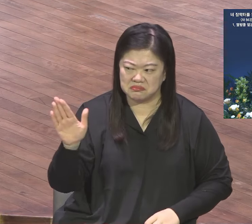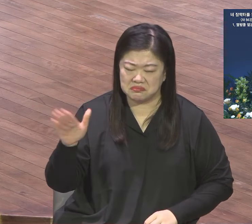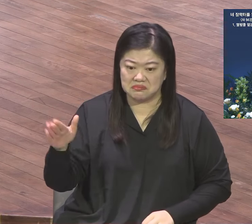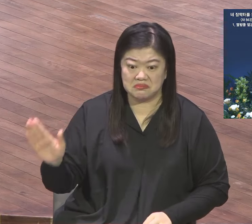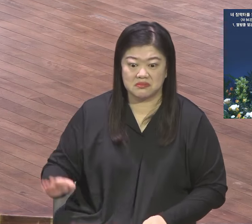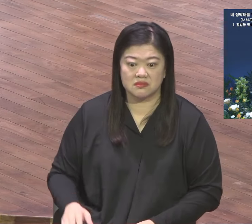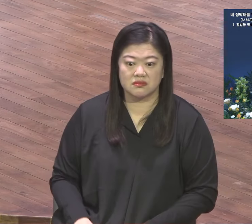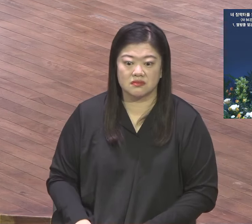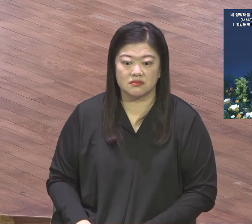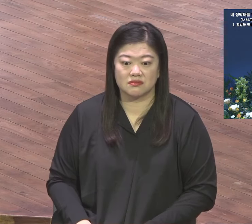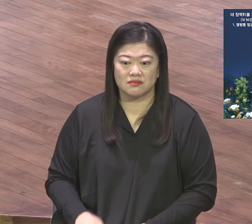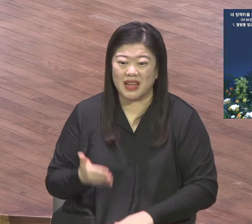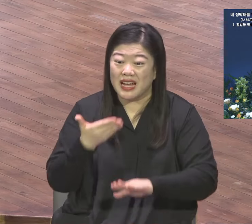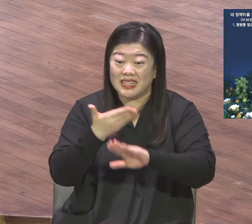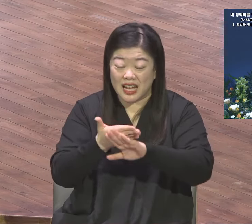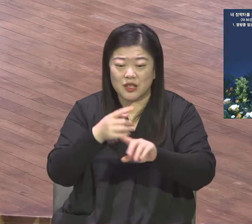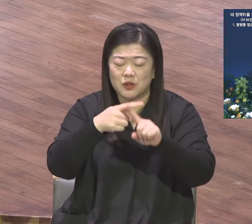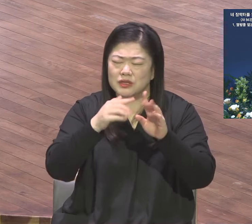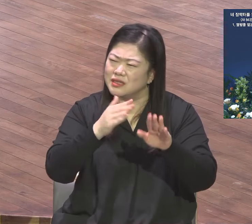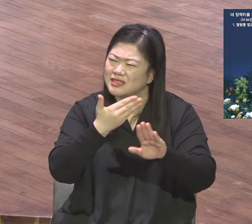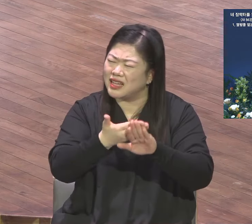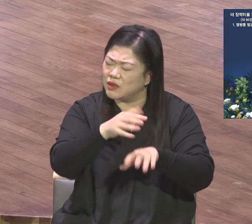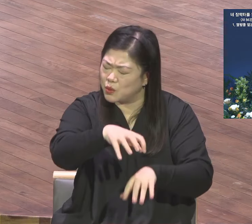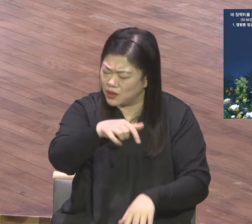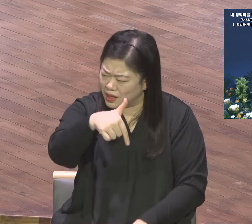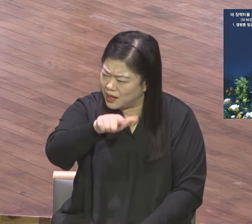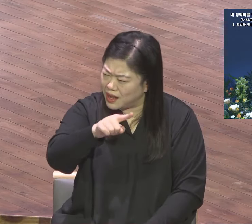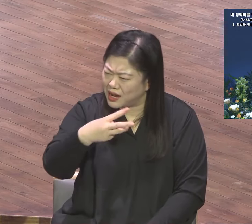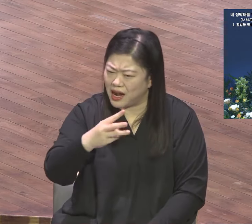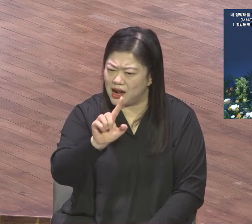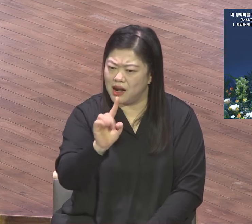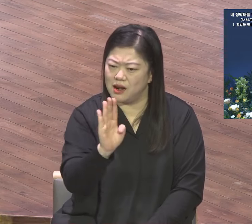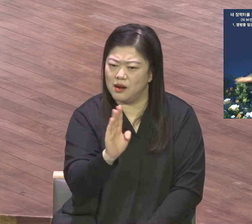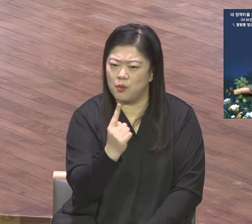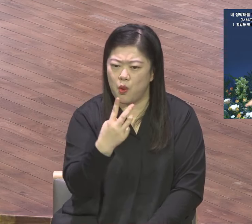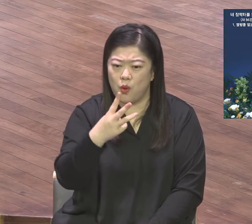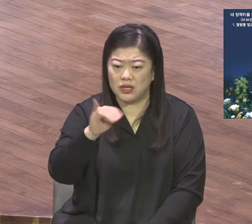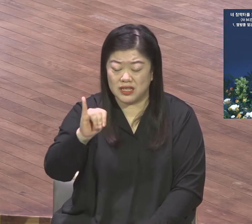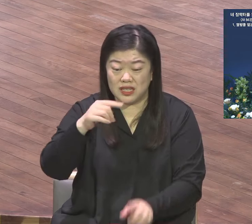큰 교회가 됐지요. 갈보리 개척 하면서 장로 한 명도 안 세웠어요.